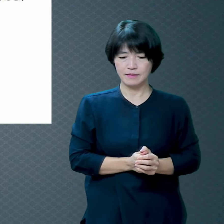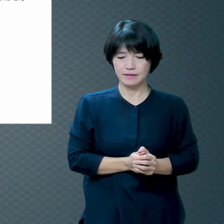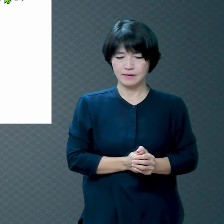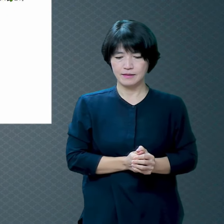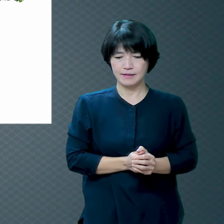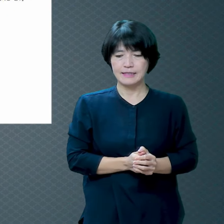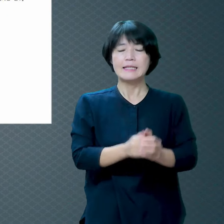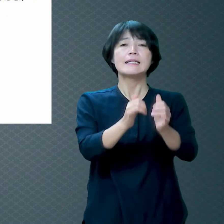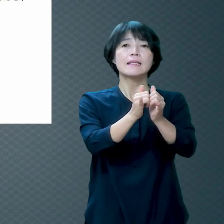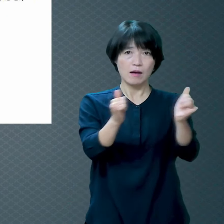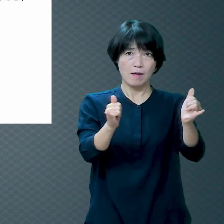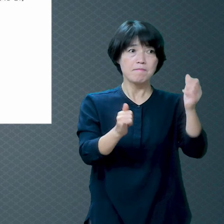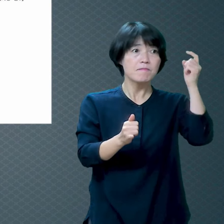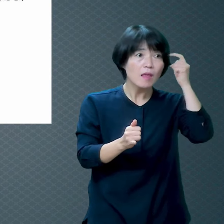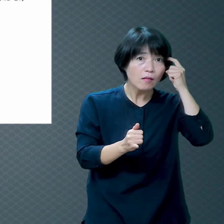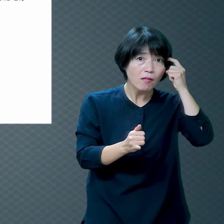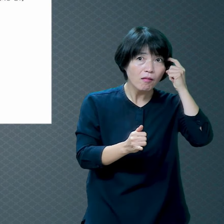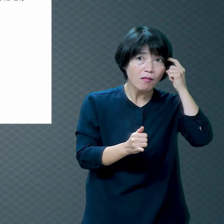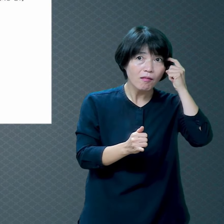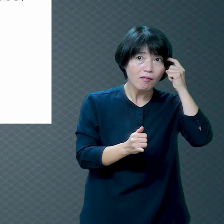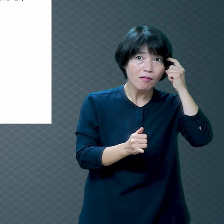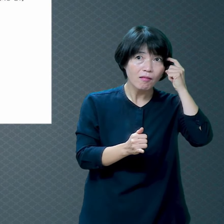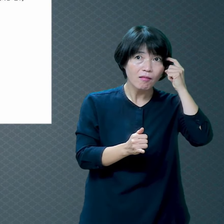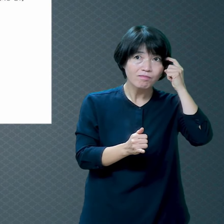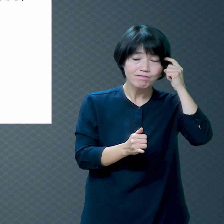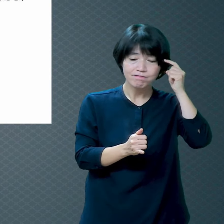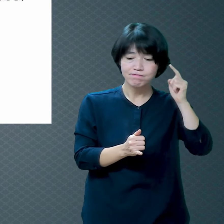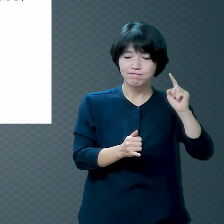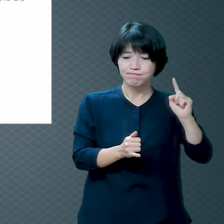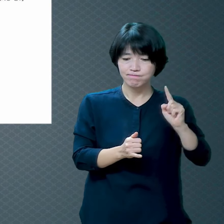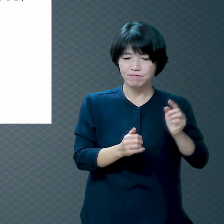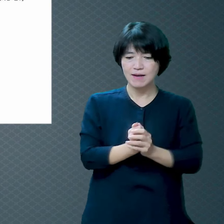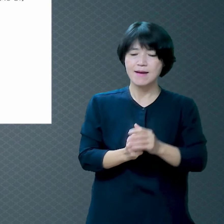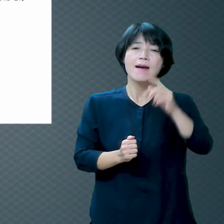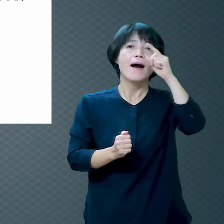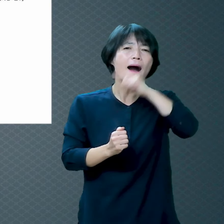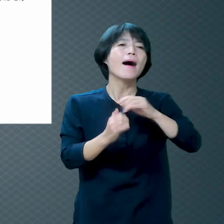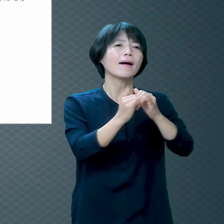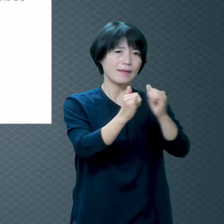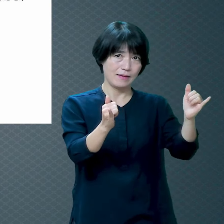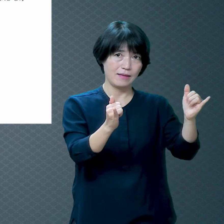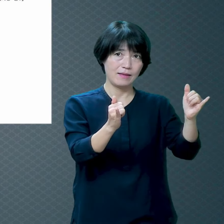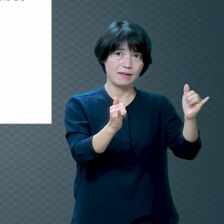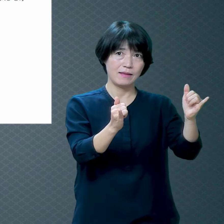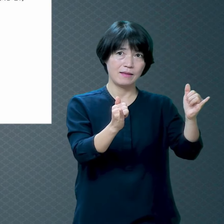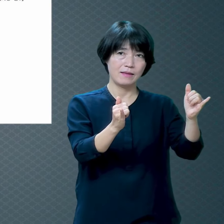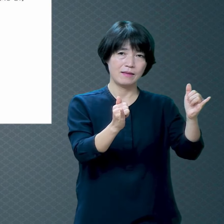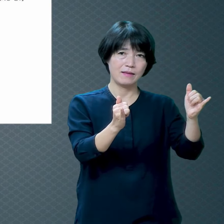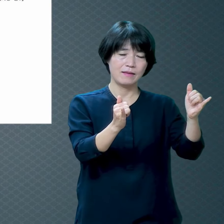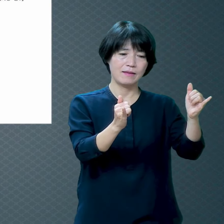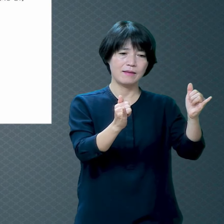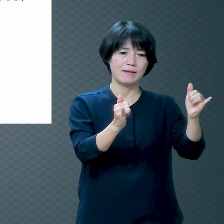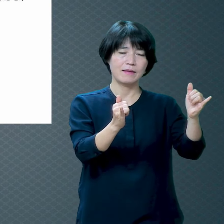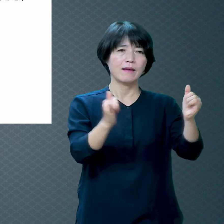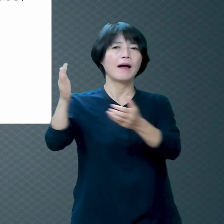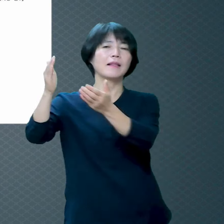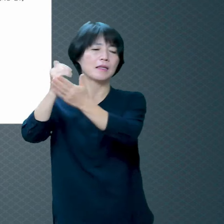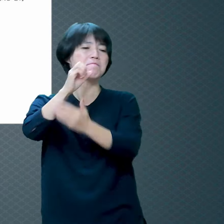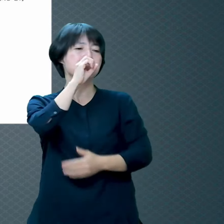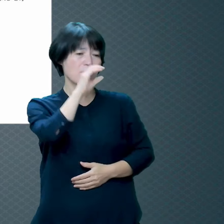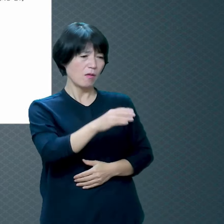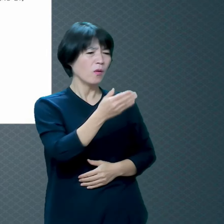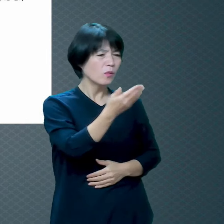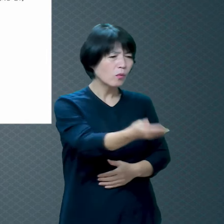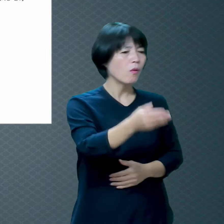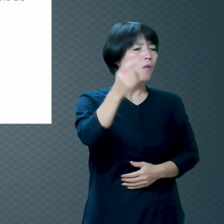사람들의 생각이에요 악인에게는 하나님이 이러시기되 내가